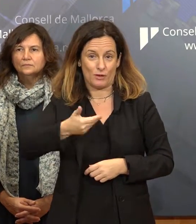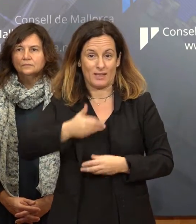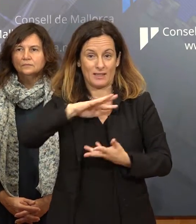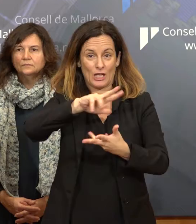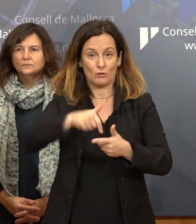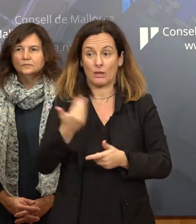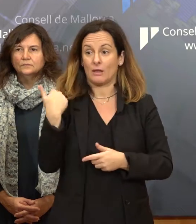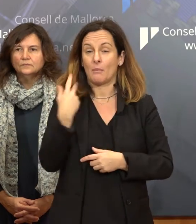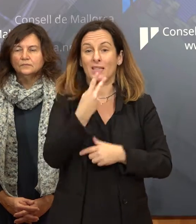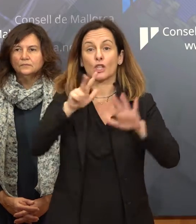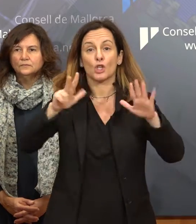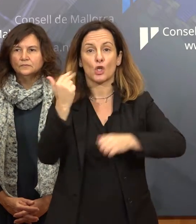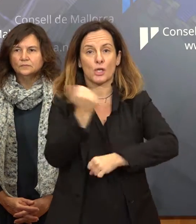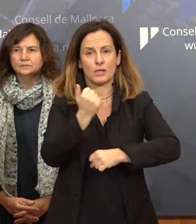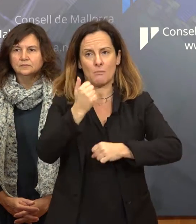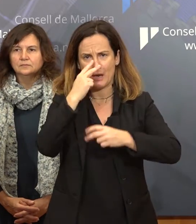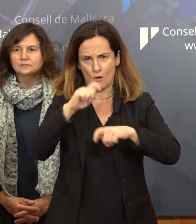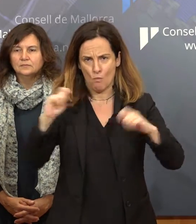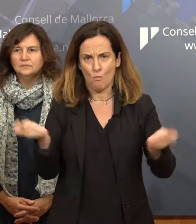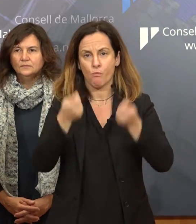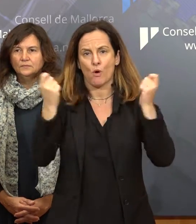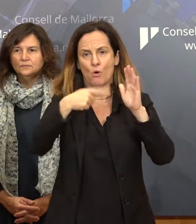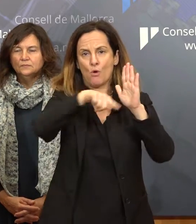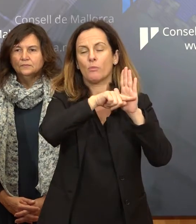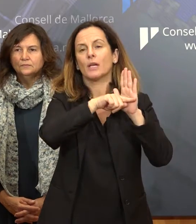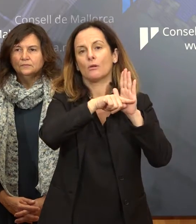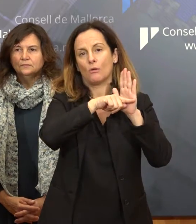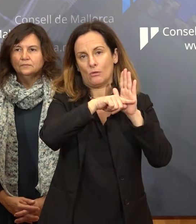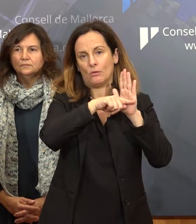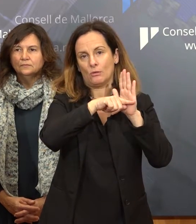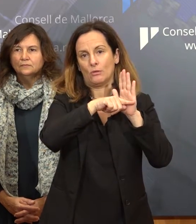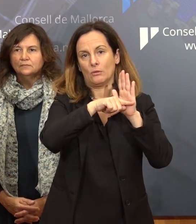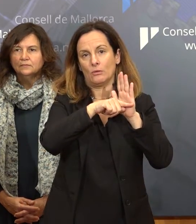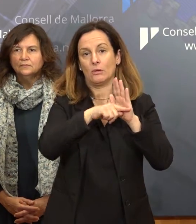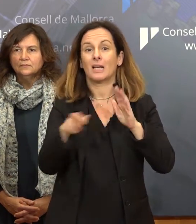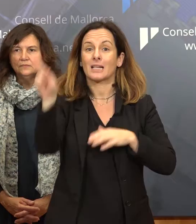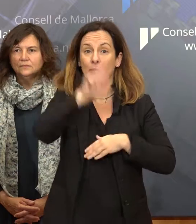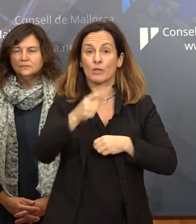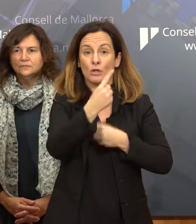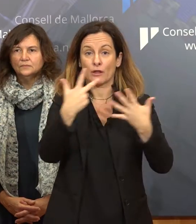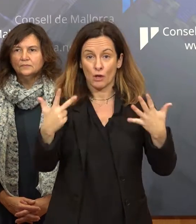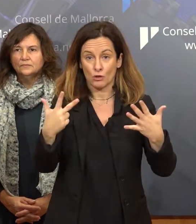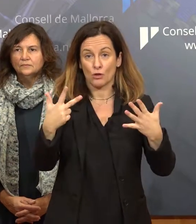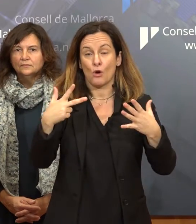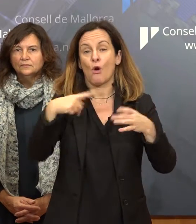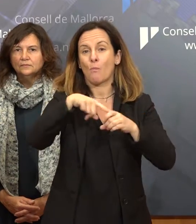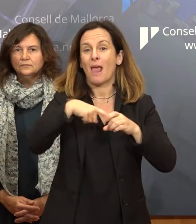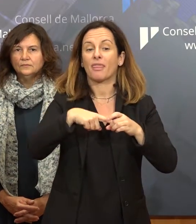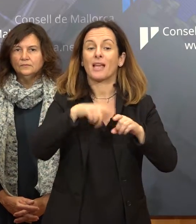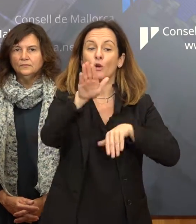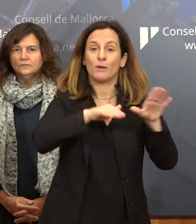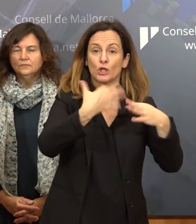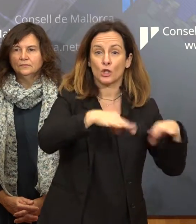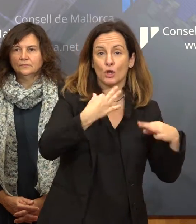aquesta oferta pública d'ocupació. Repeteix que són de 8 places de convocatori ordinari